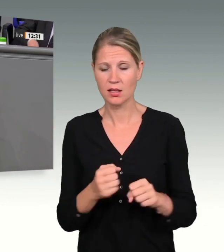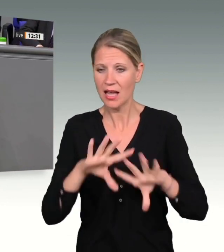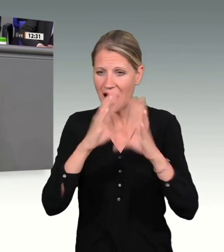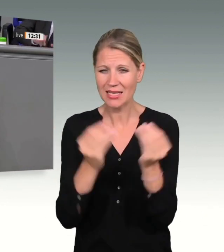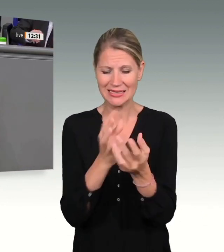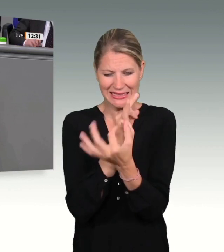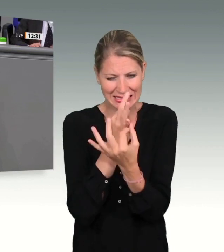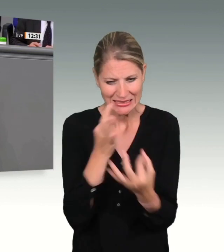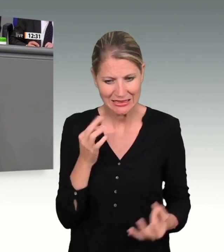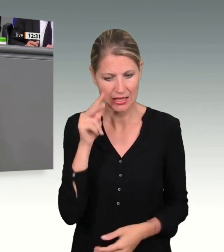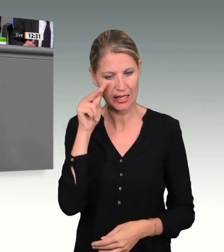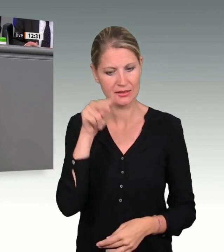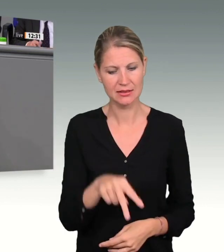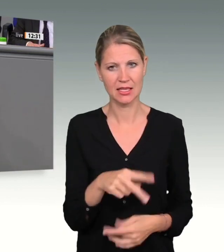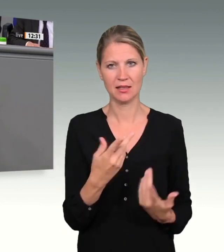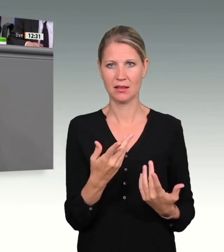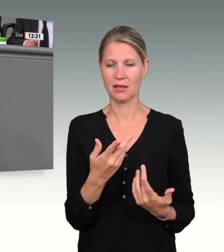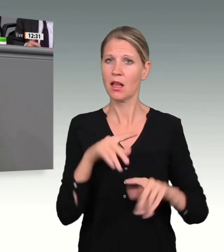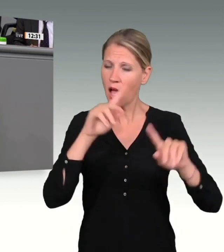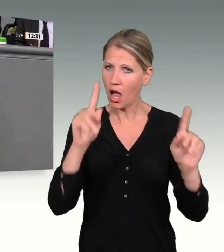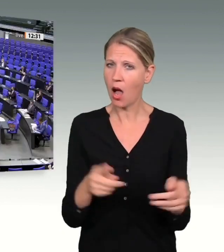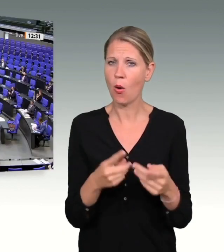Bilanz dieses Untersuchungsausschusses.